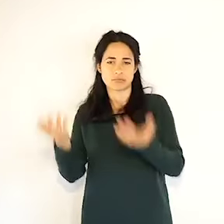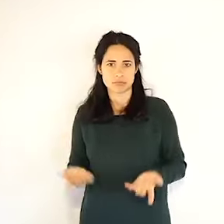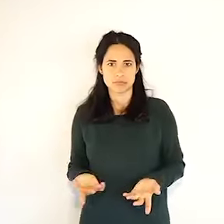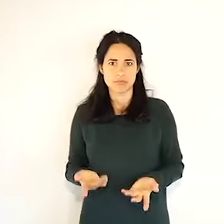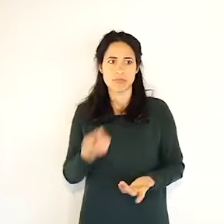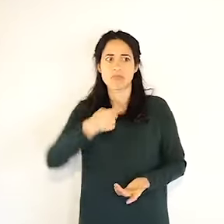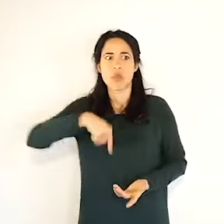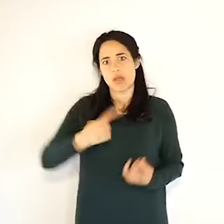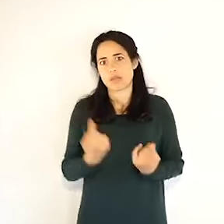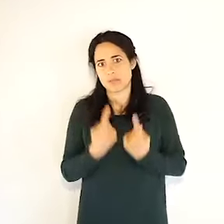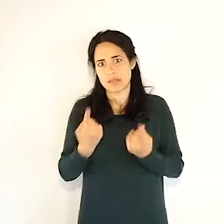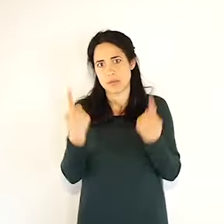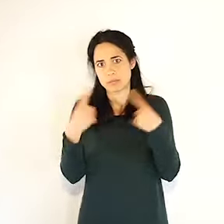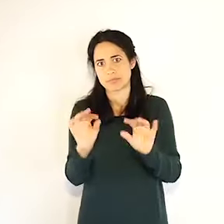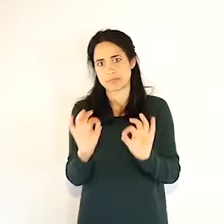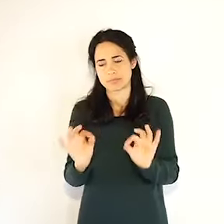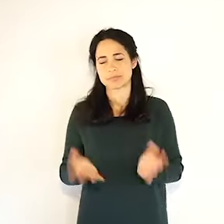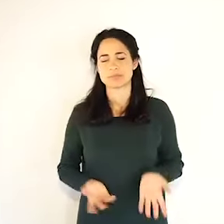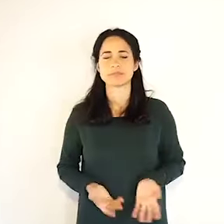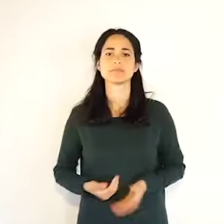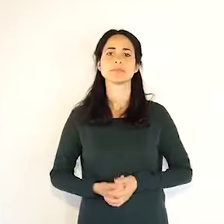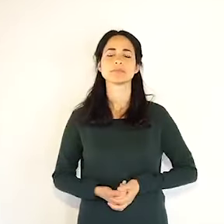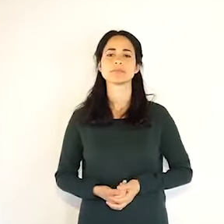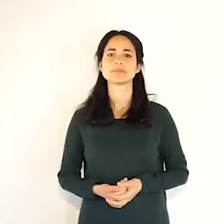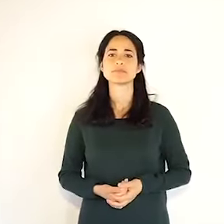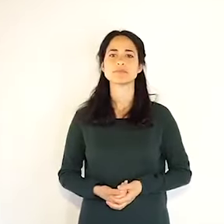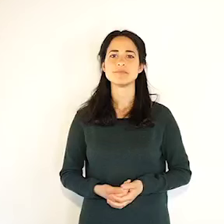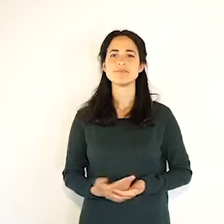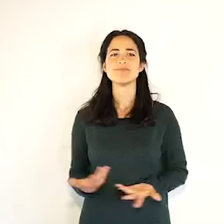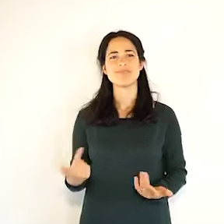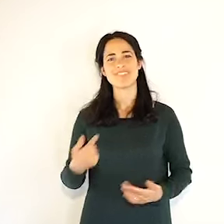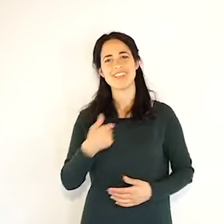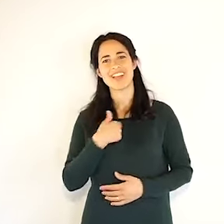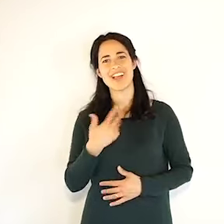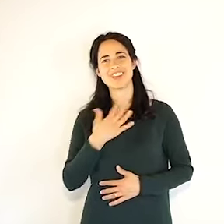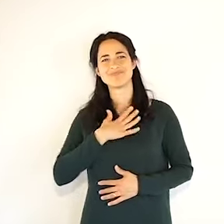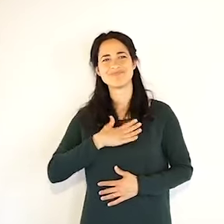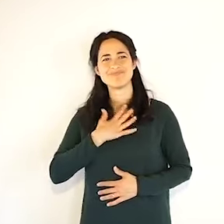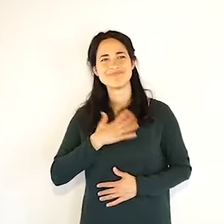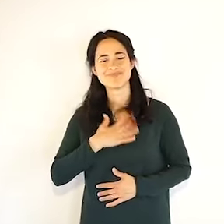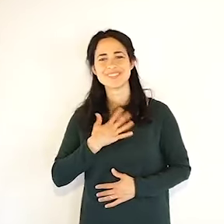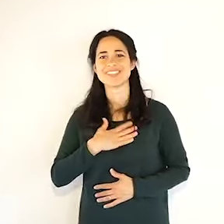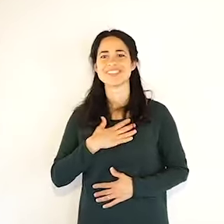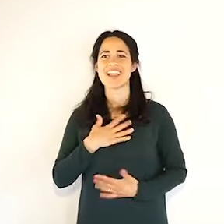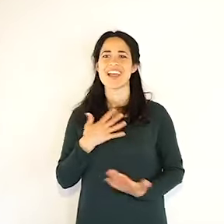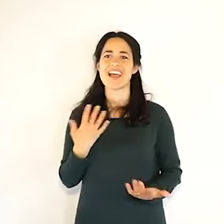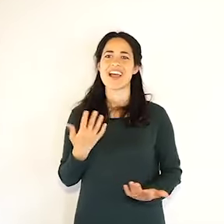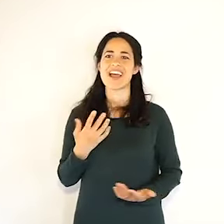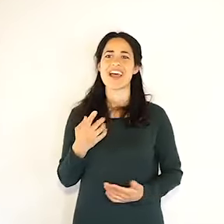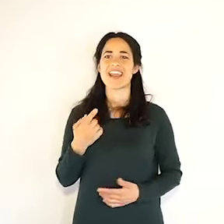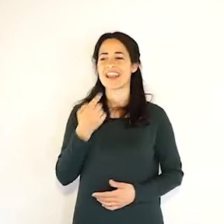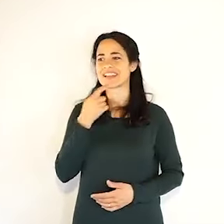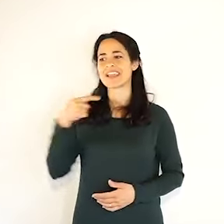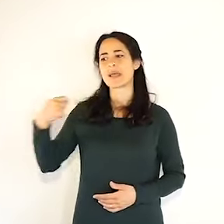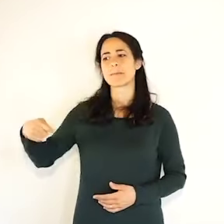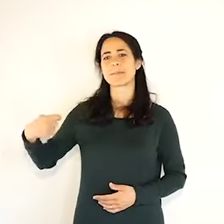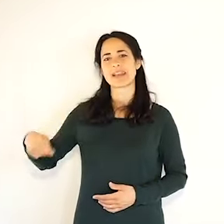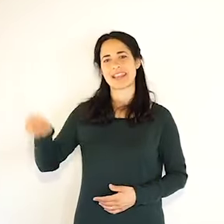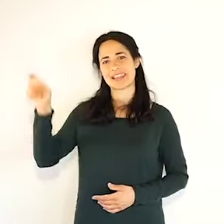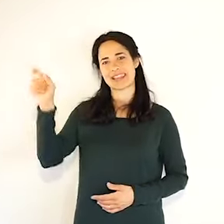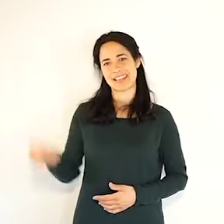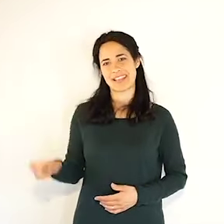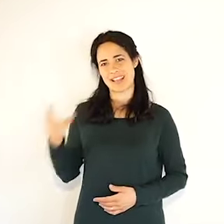nella diretta con il Ministro ha parlato della convocazione la prossima settimana